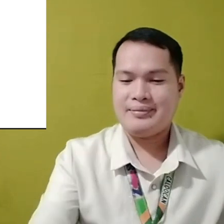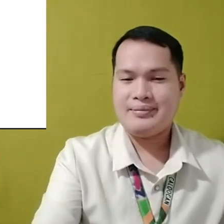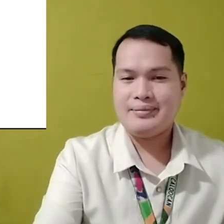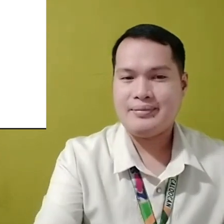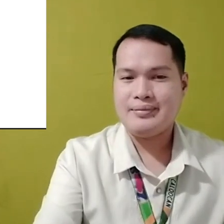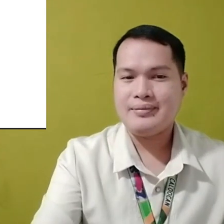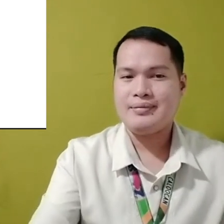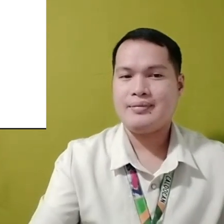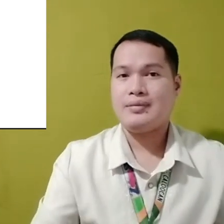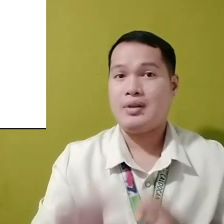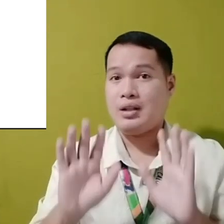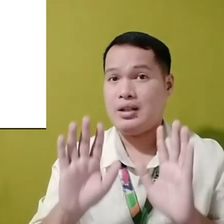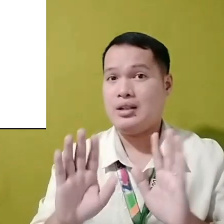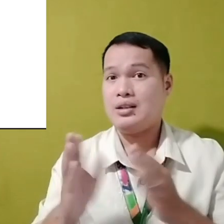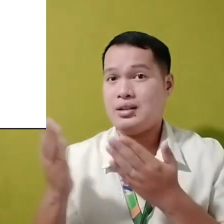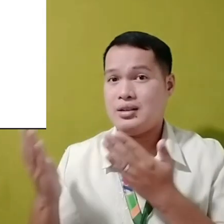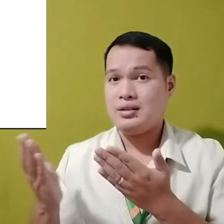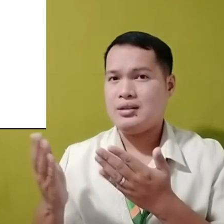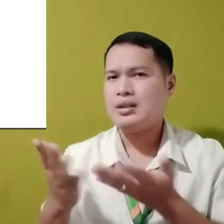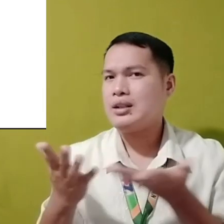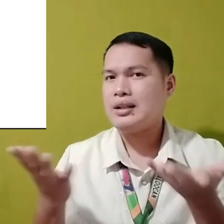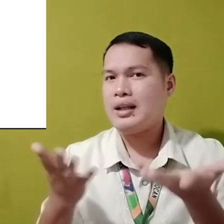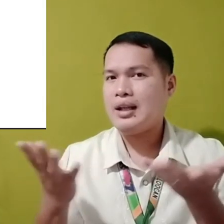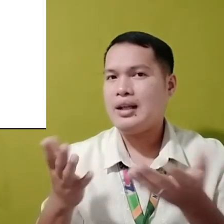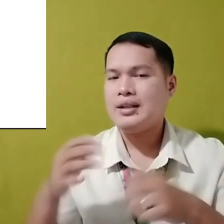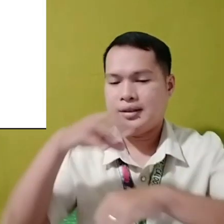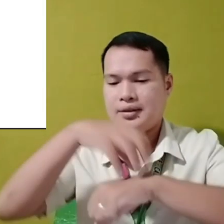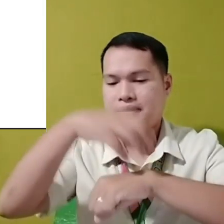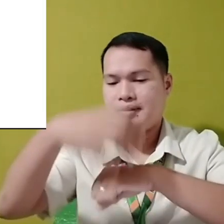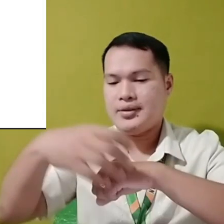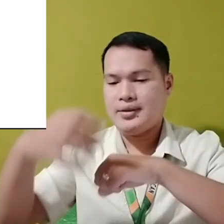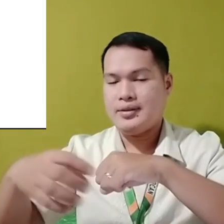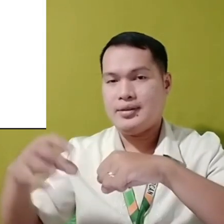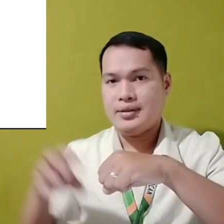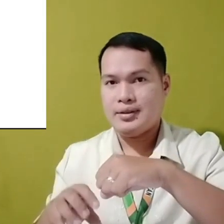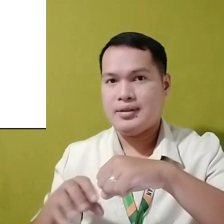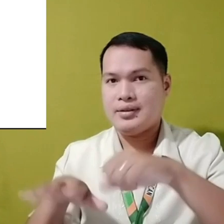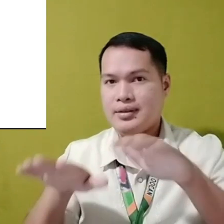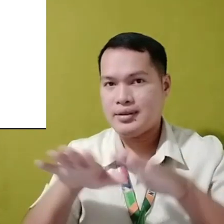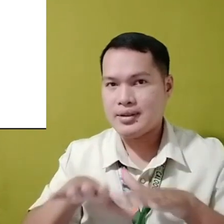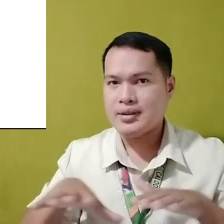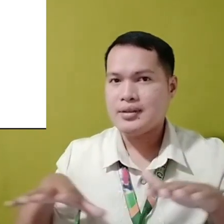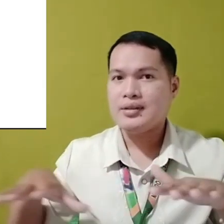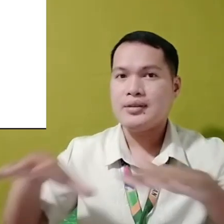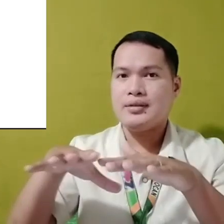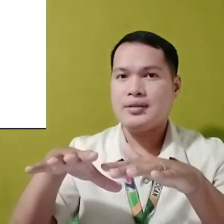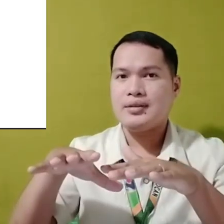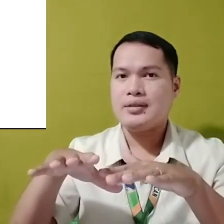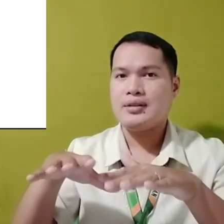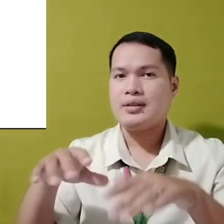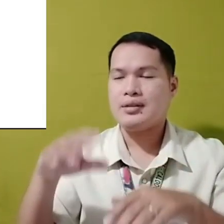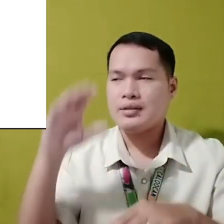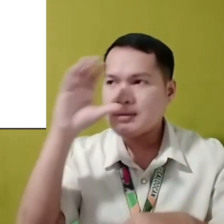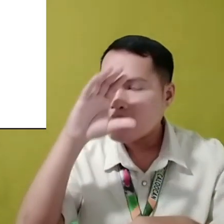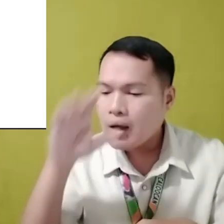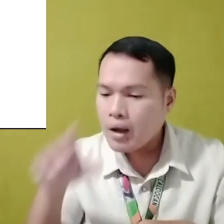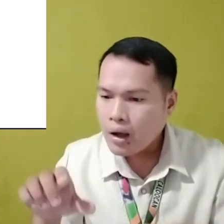Samantala, sa Continental Plate, kadalasang maikita ang